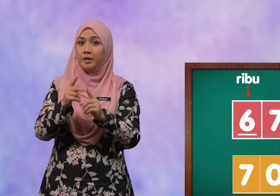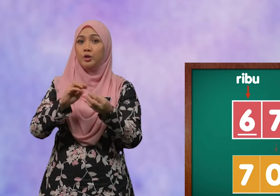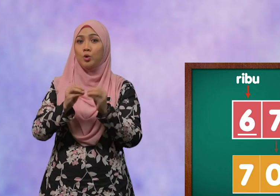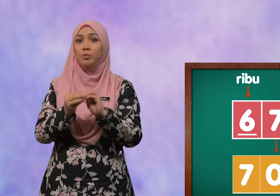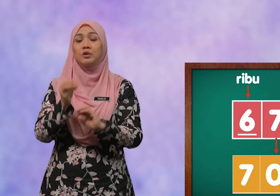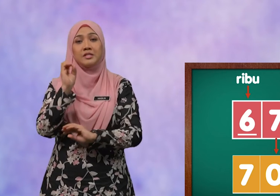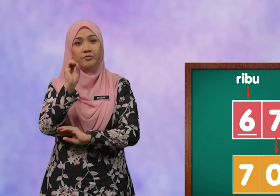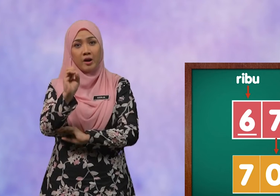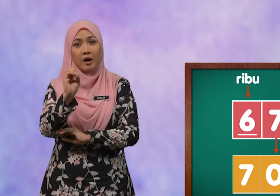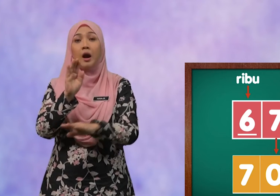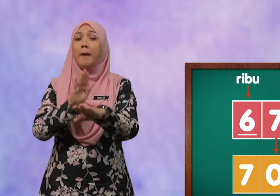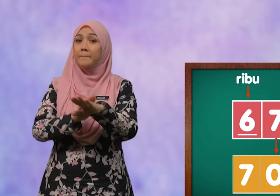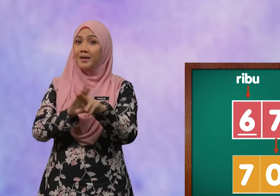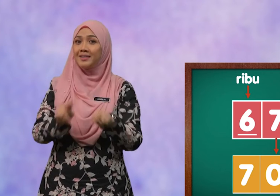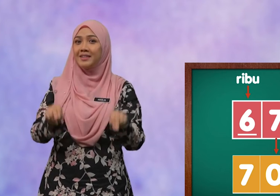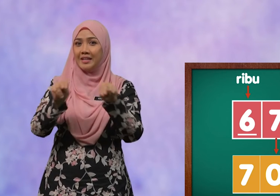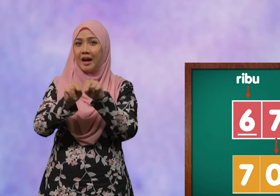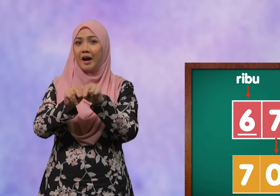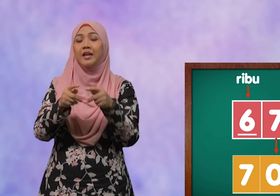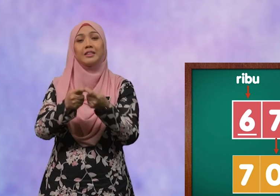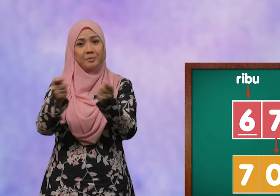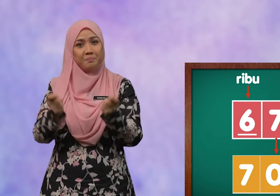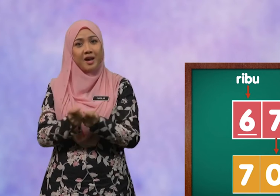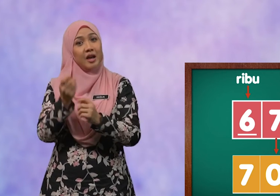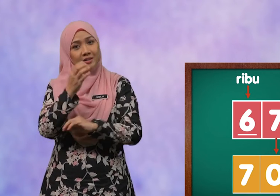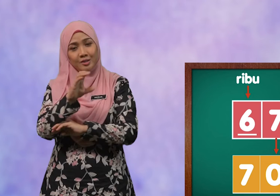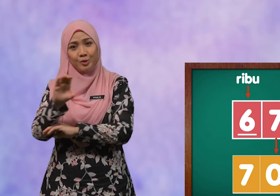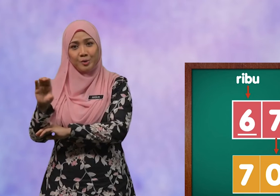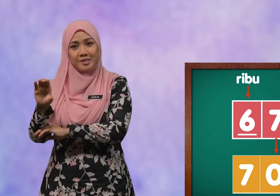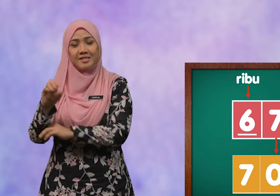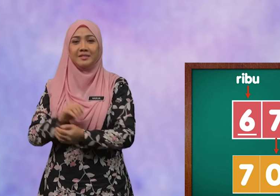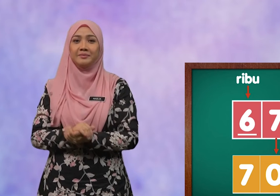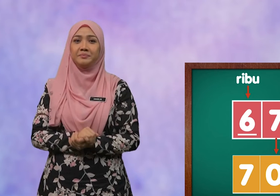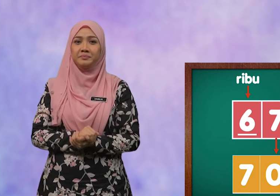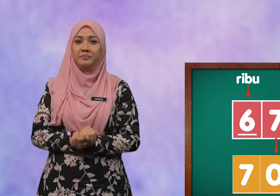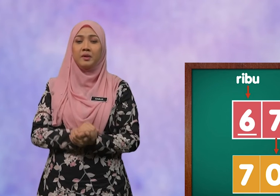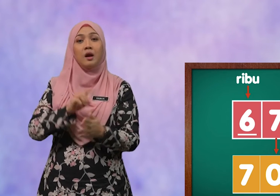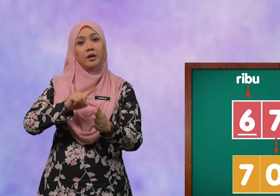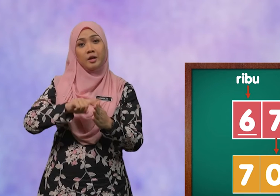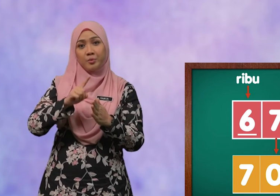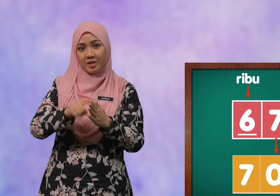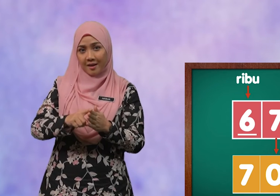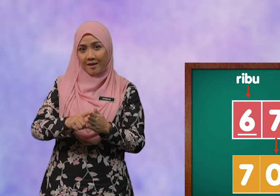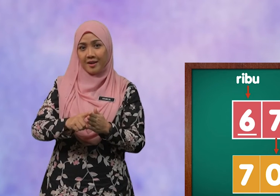nilai tempat ratus Kemudian,